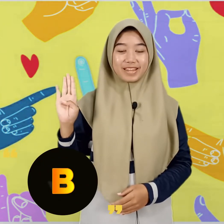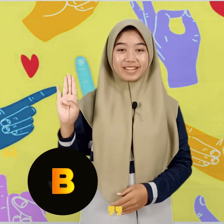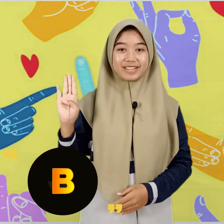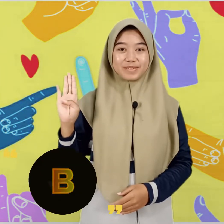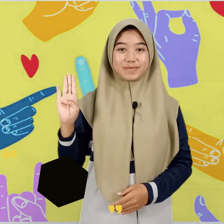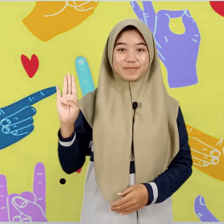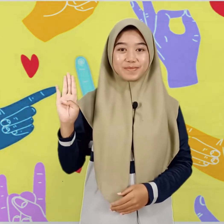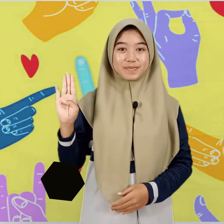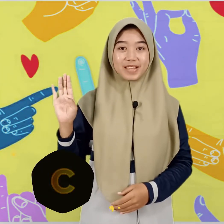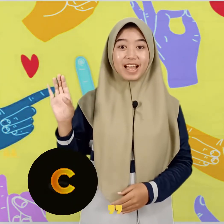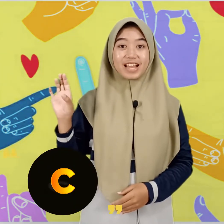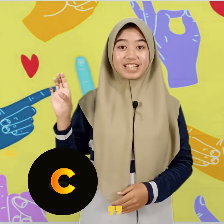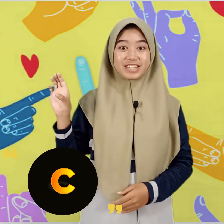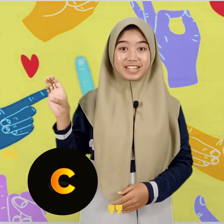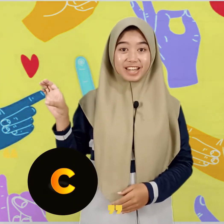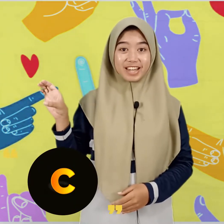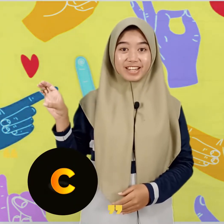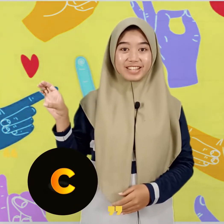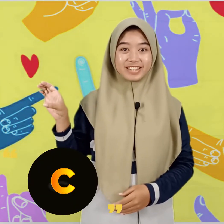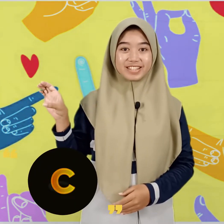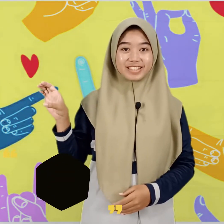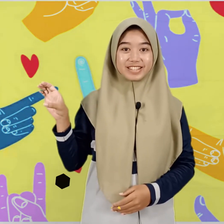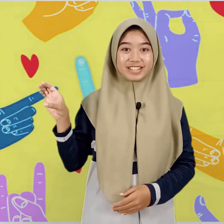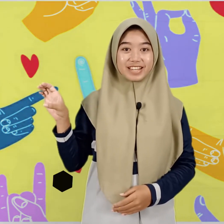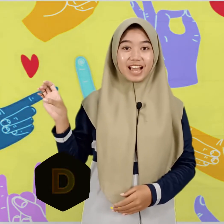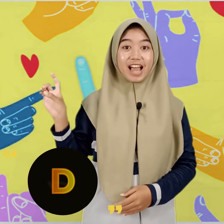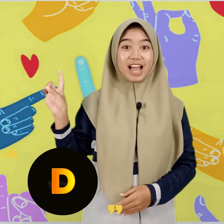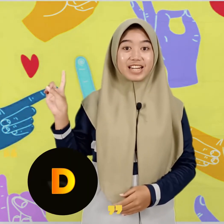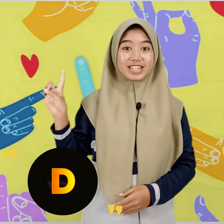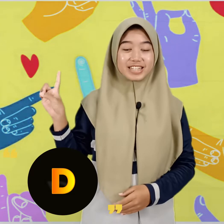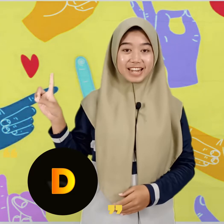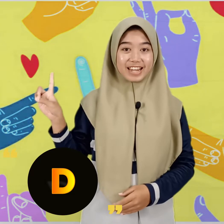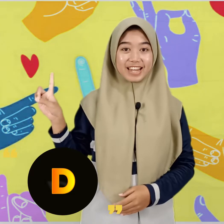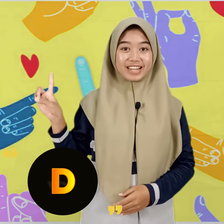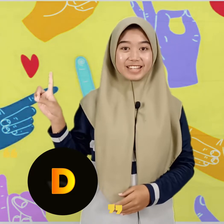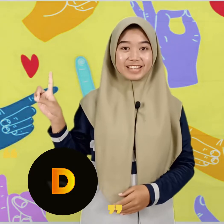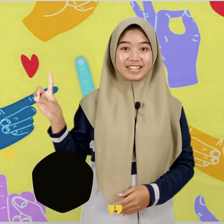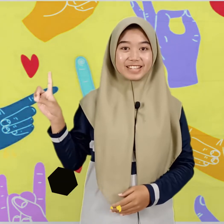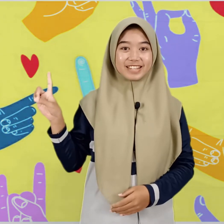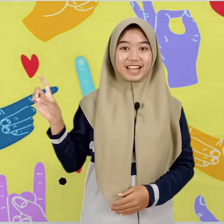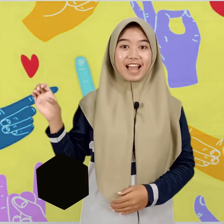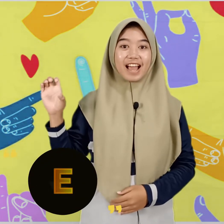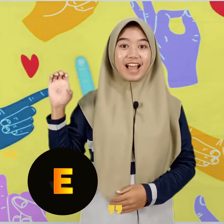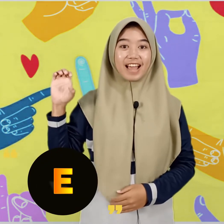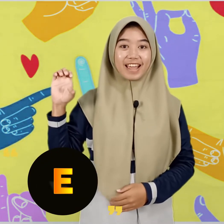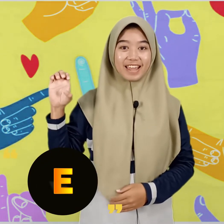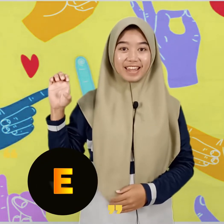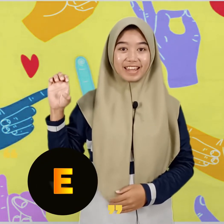C D E B,